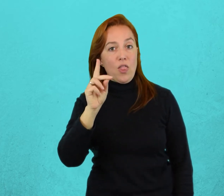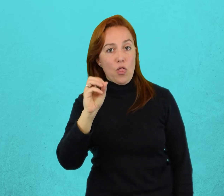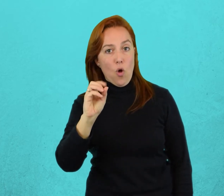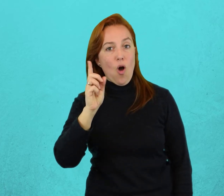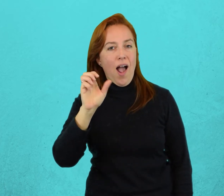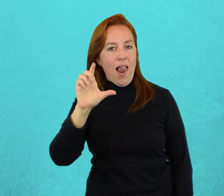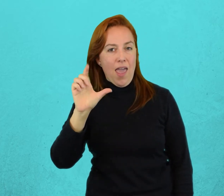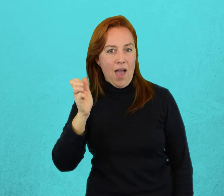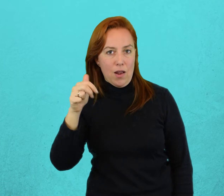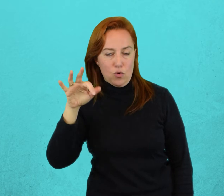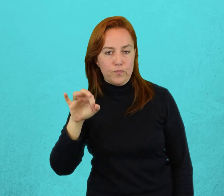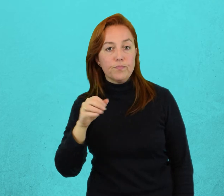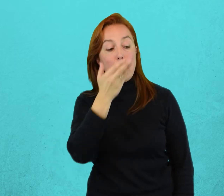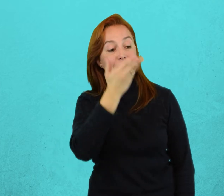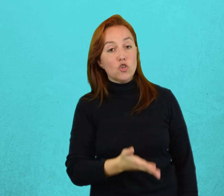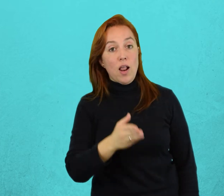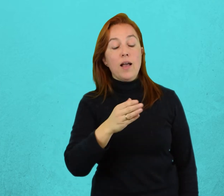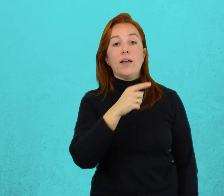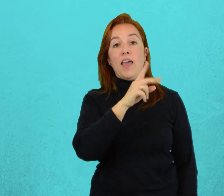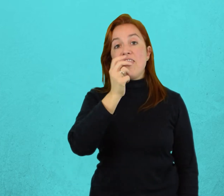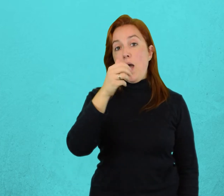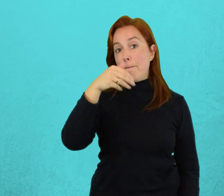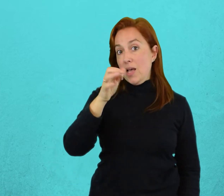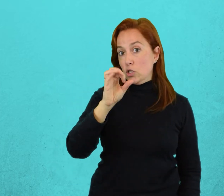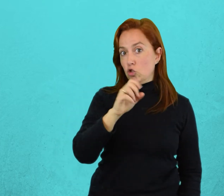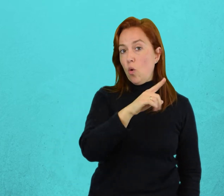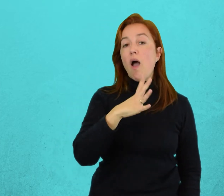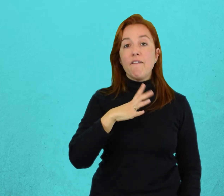Damaso Rodríguez tenía vacas, pero no tenía pasto.